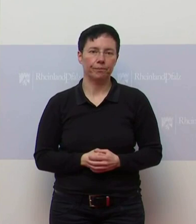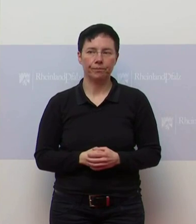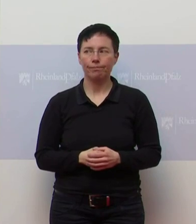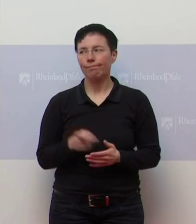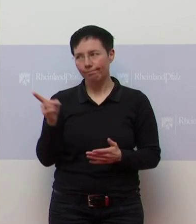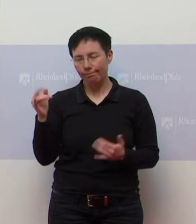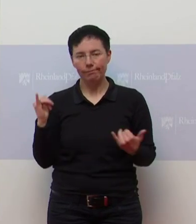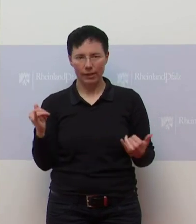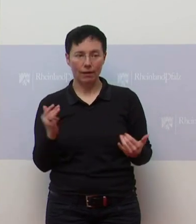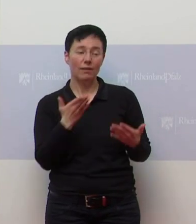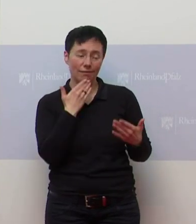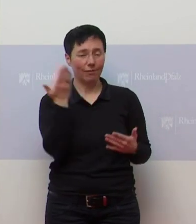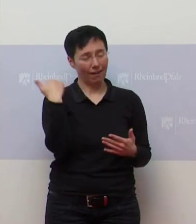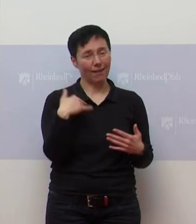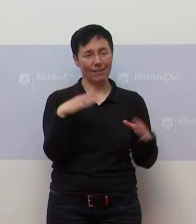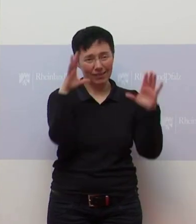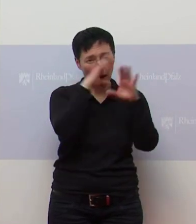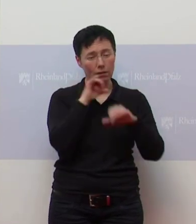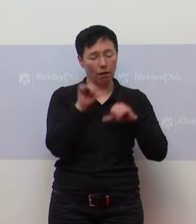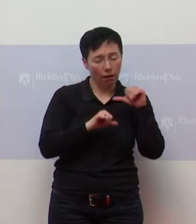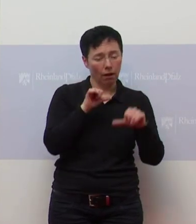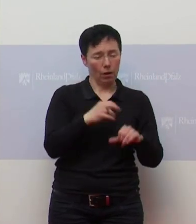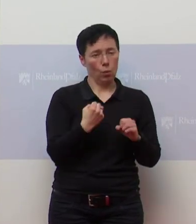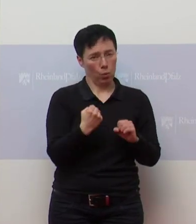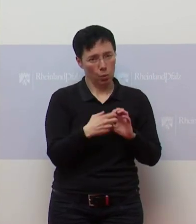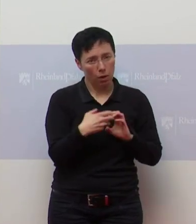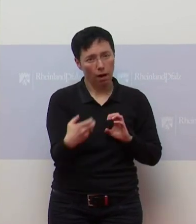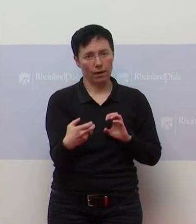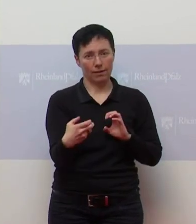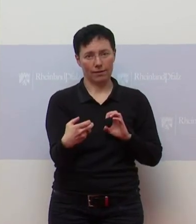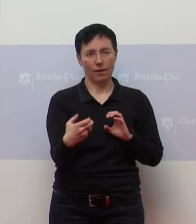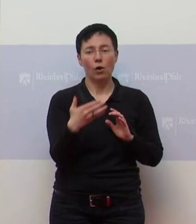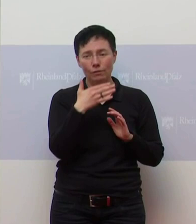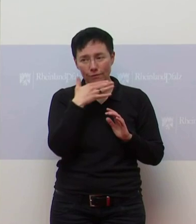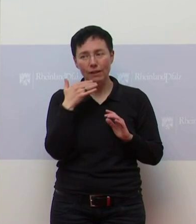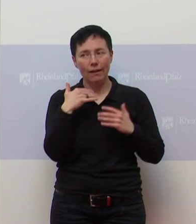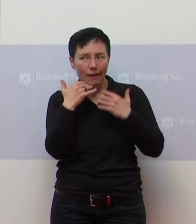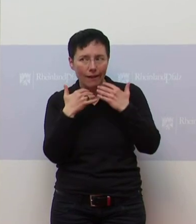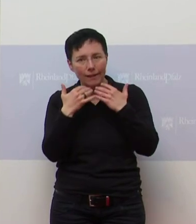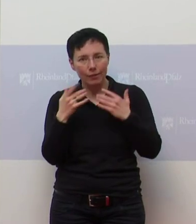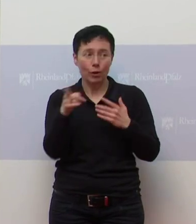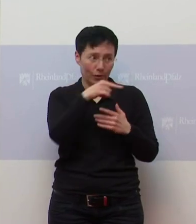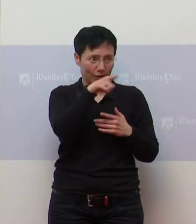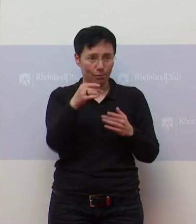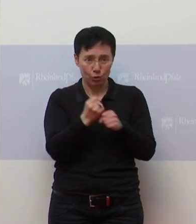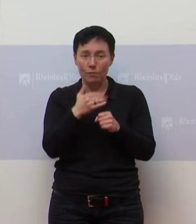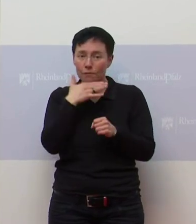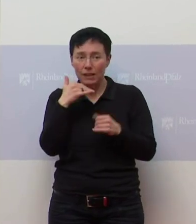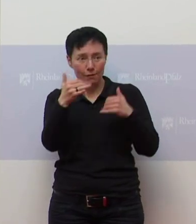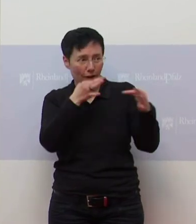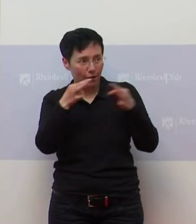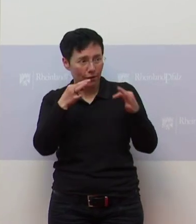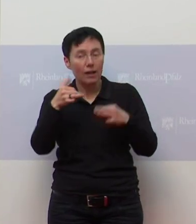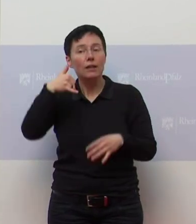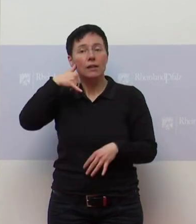Ja, es war eine lange Nacht und es gibt viel zu erzählen. Und wahrscheinlich gibt es auch zahlreiche Fragen. Übers Telefon haben sich